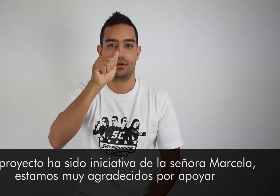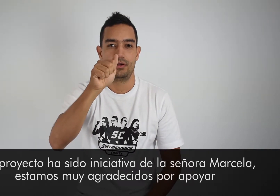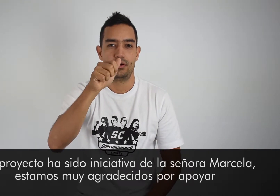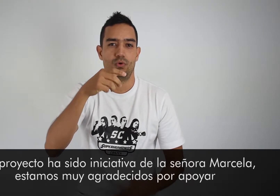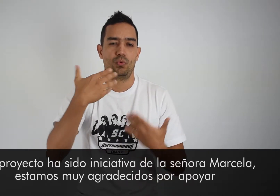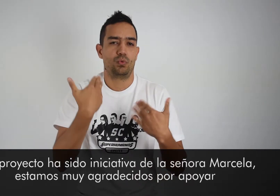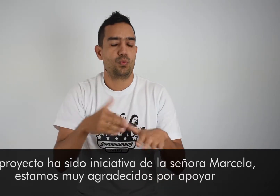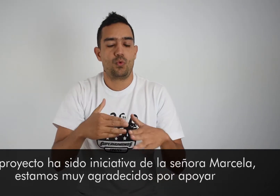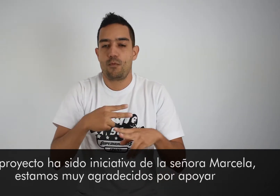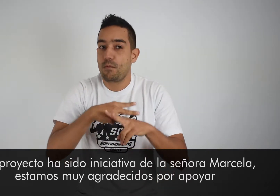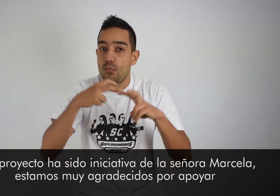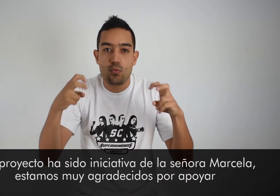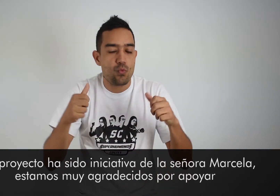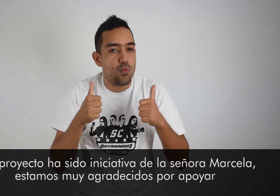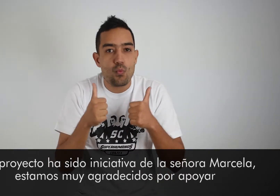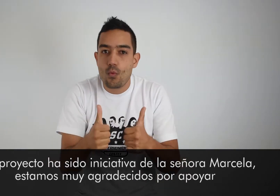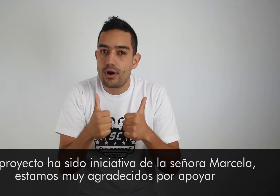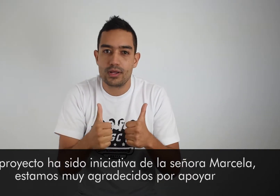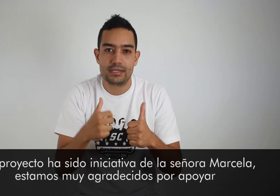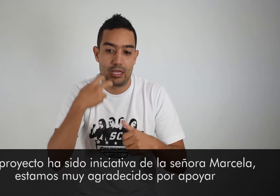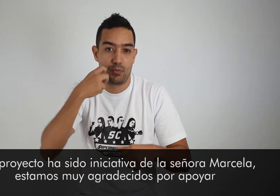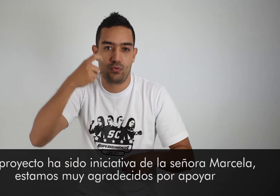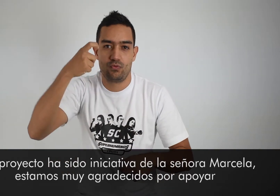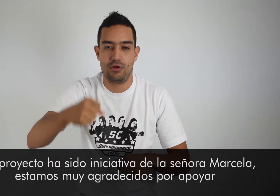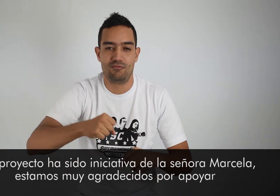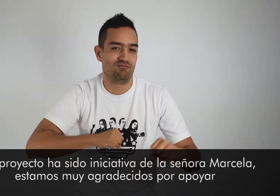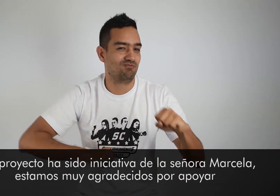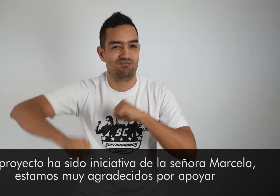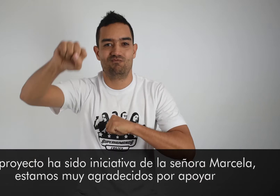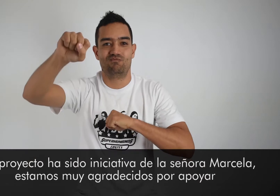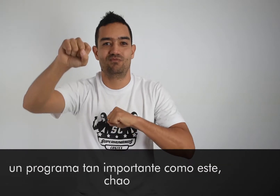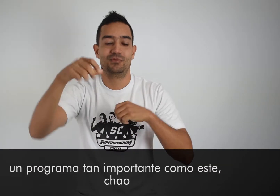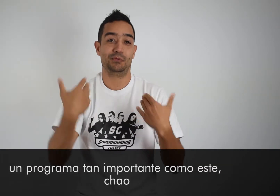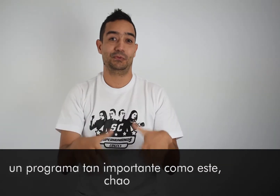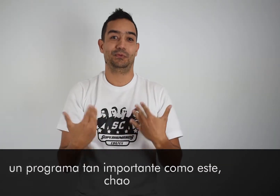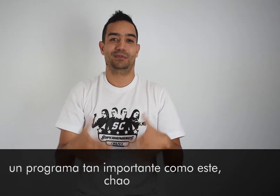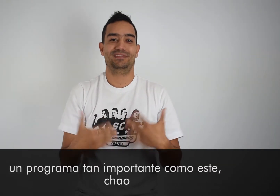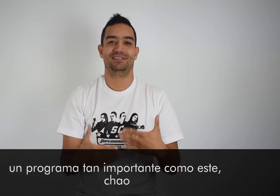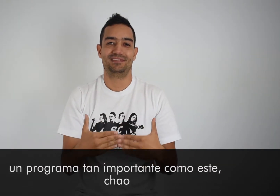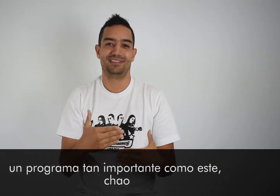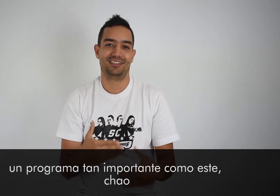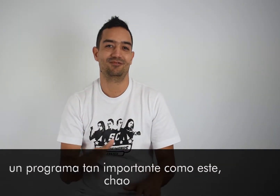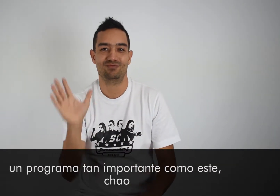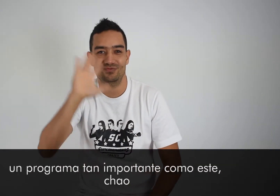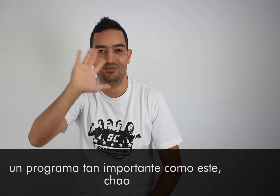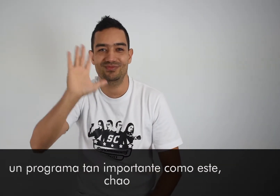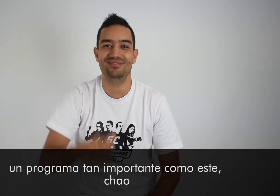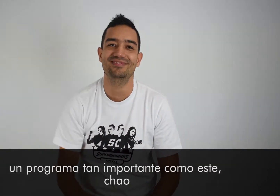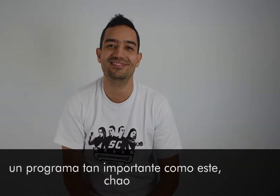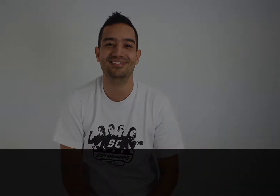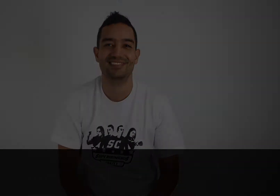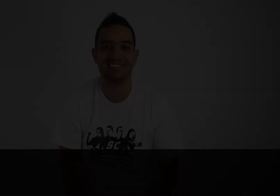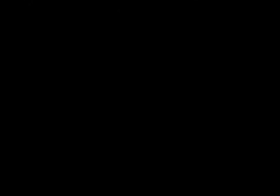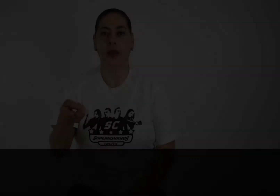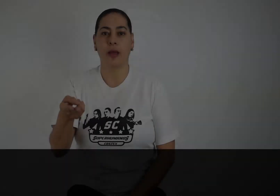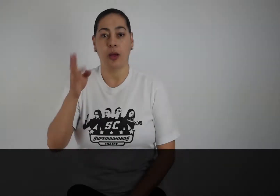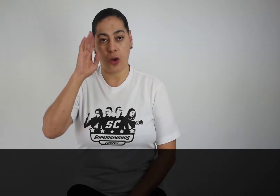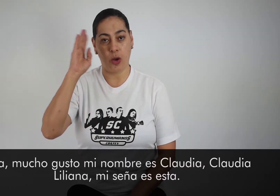estamos muy agradecidos por apoyar un programa tan importante como este. ¡Chao! Hola,